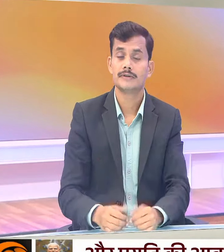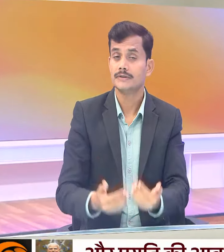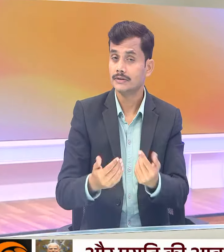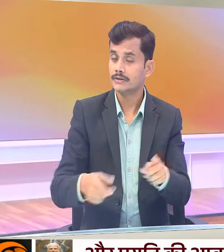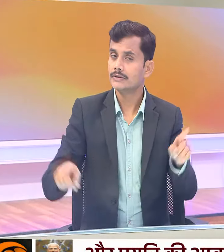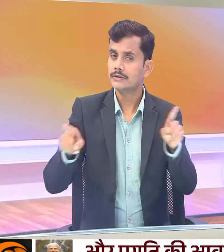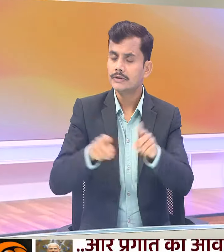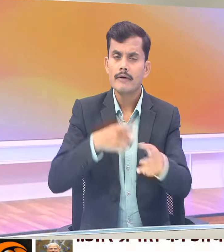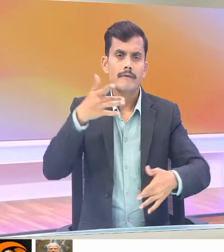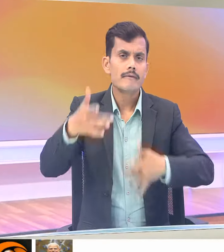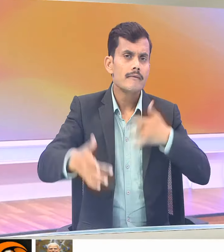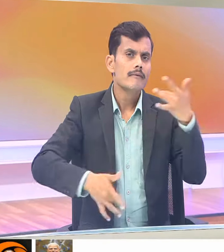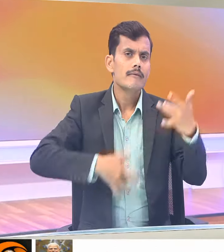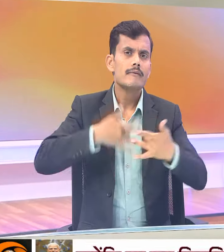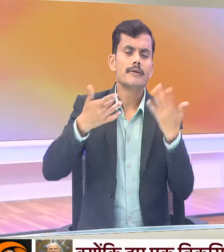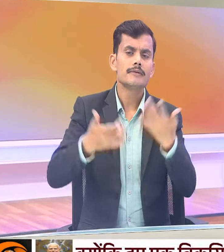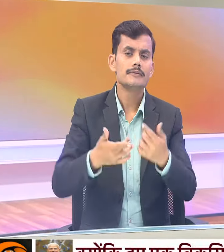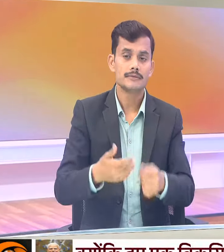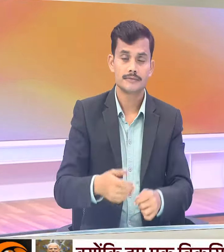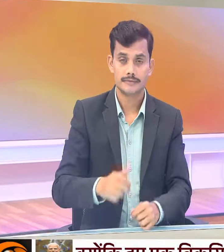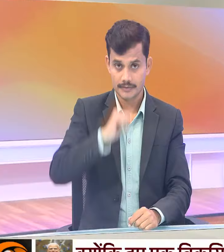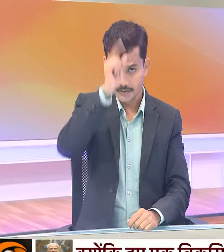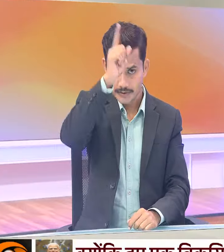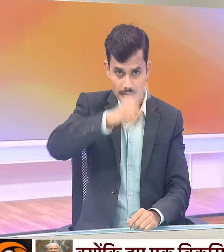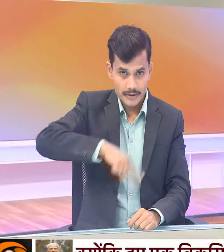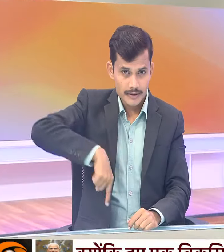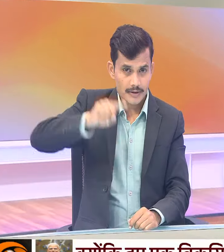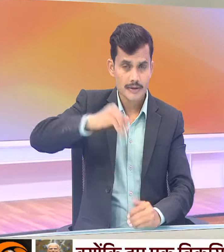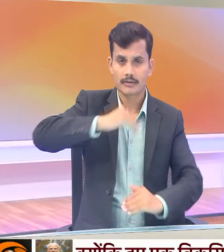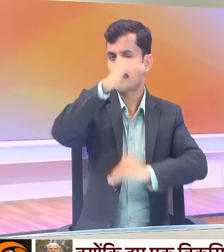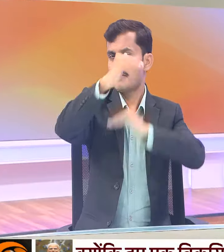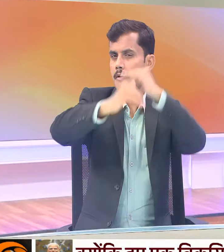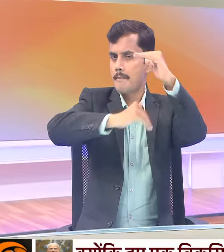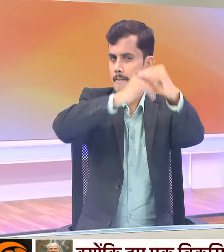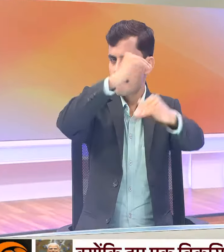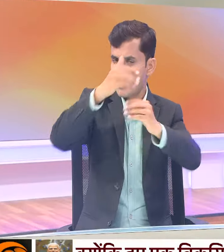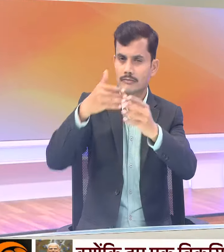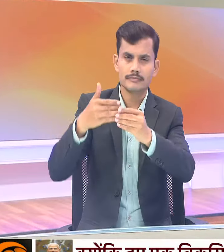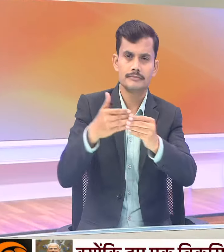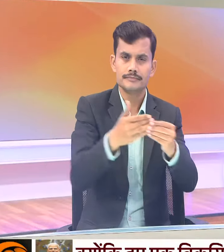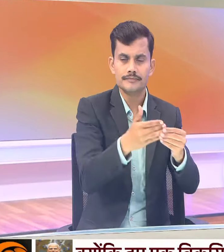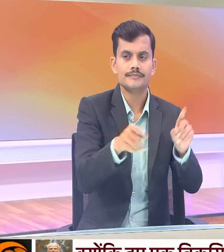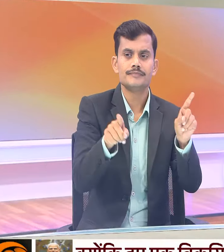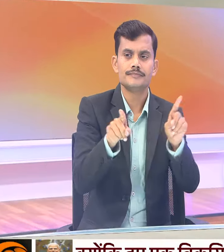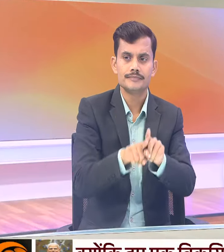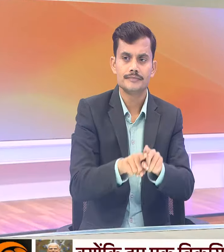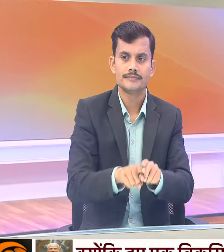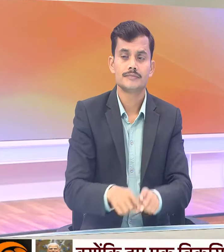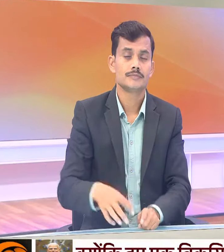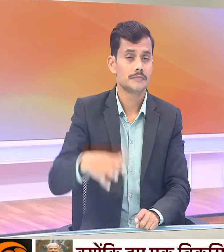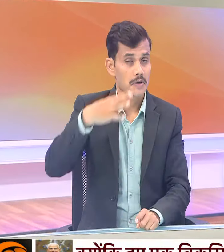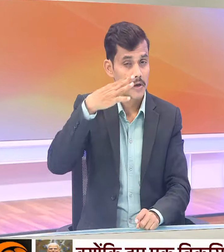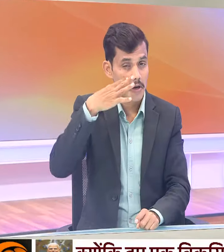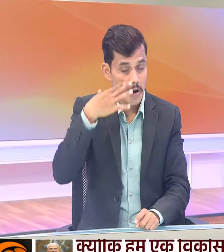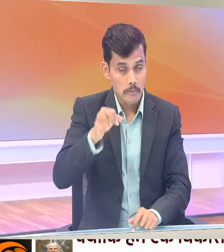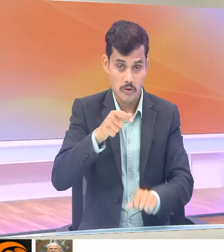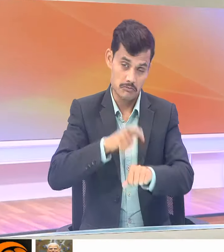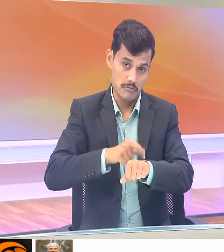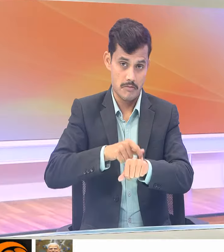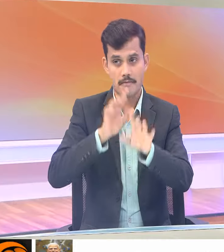में भारत की विकास यात्रा का एक एहम पड़ाव